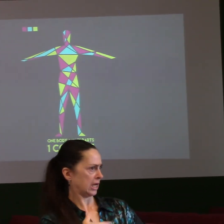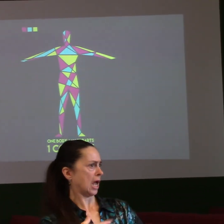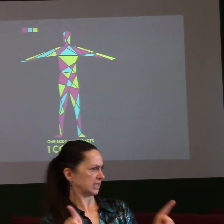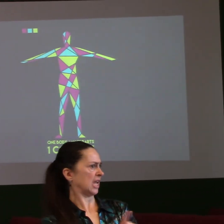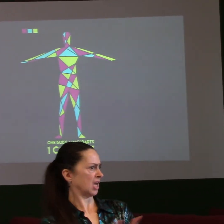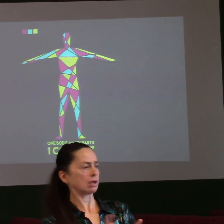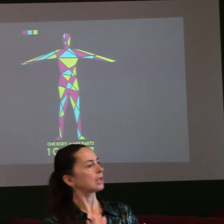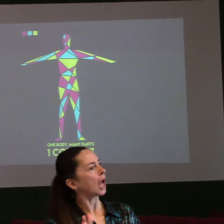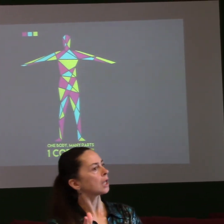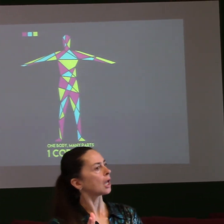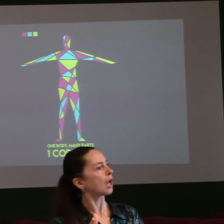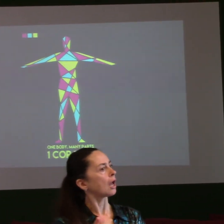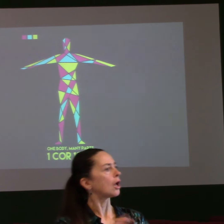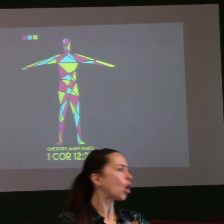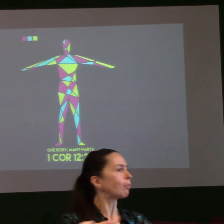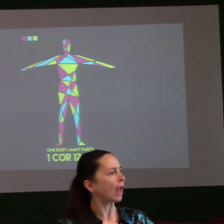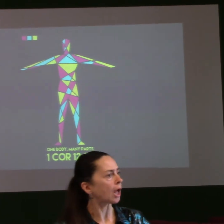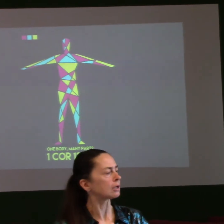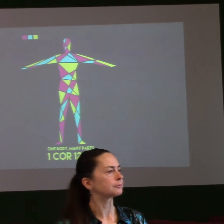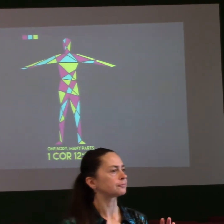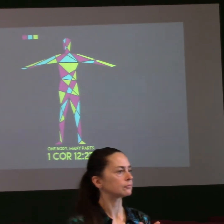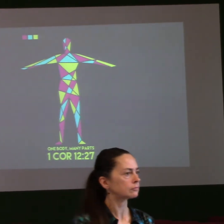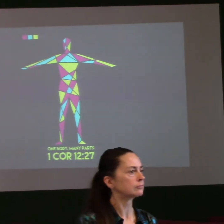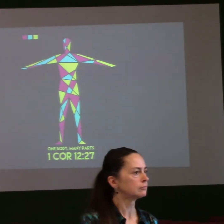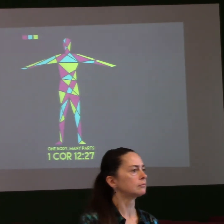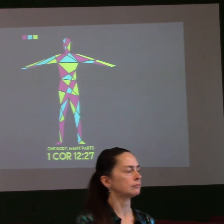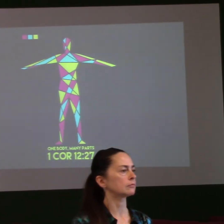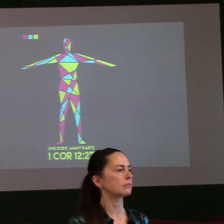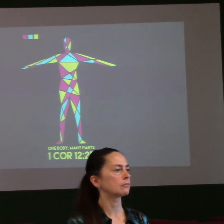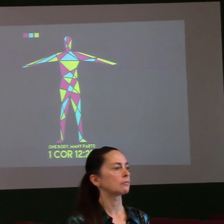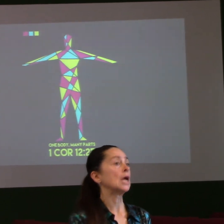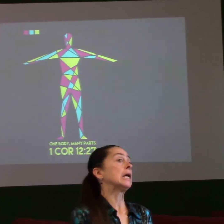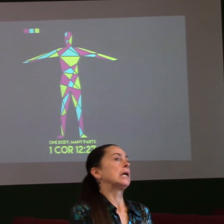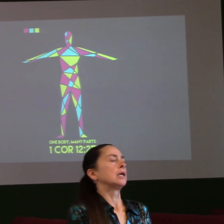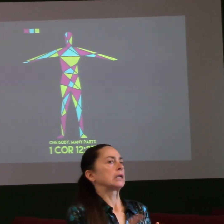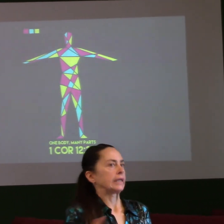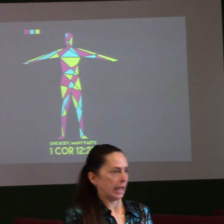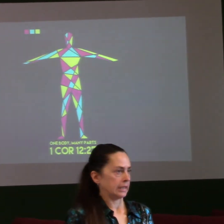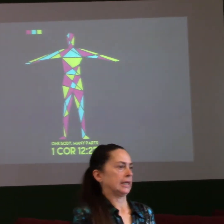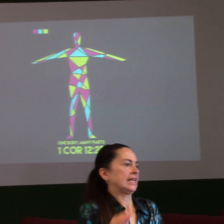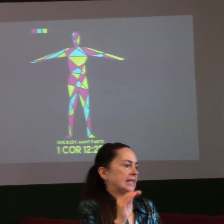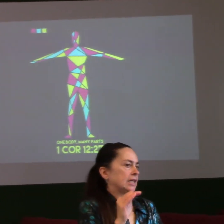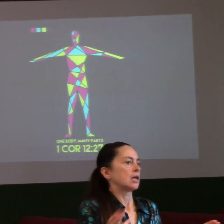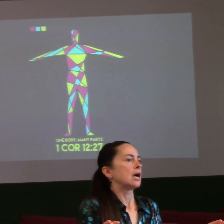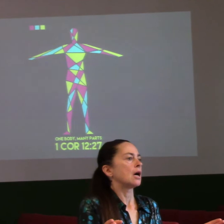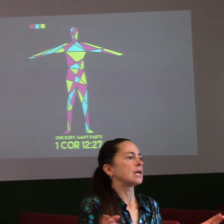našeho sboru je, když občas máme setkání vedoucích sborových, tak jsme začali dělat hostiny Agape.